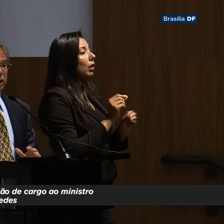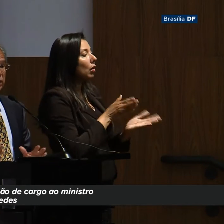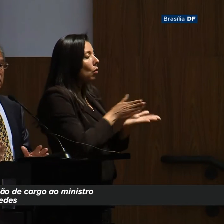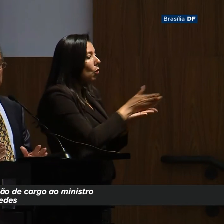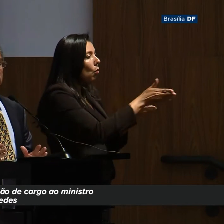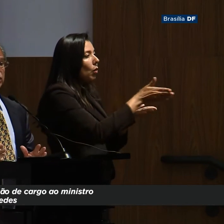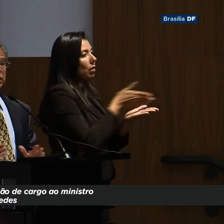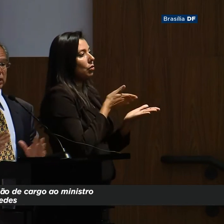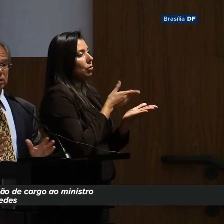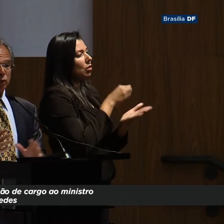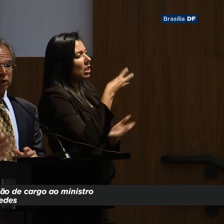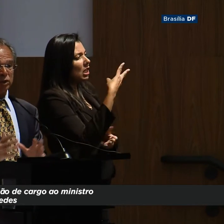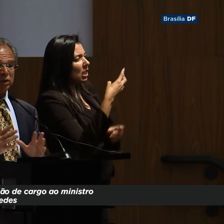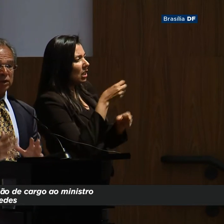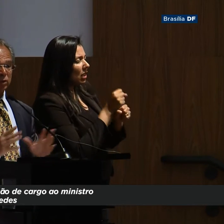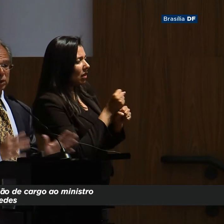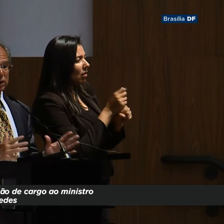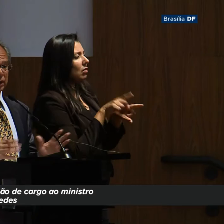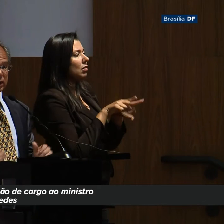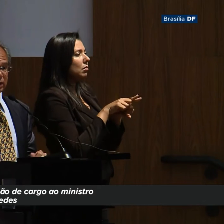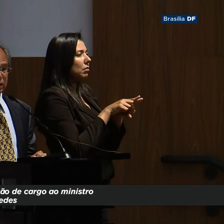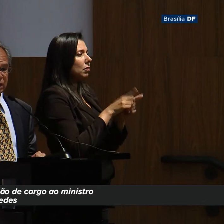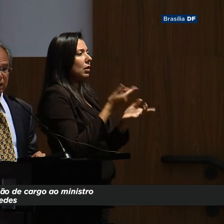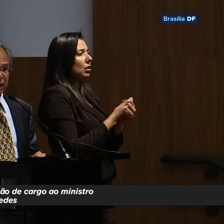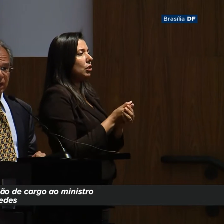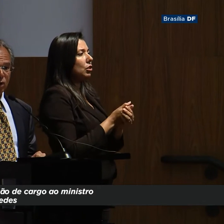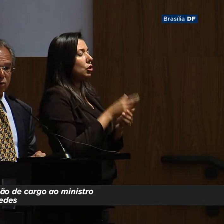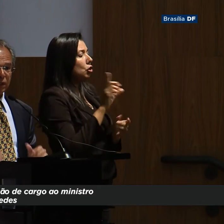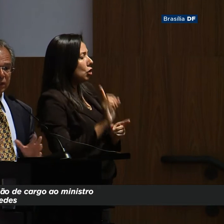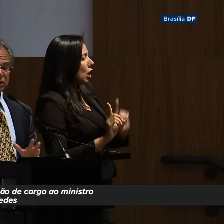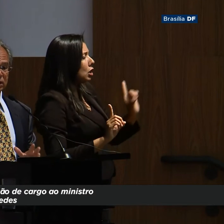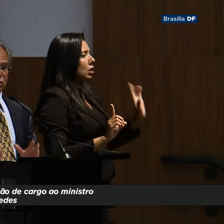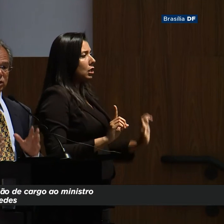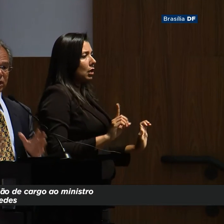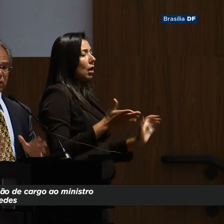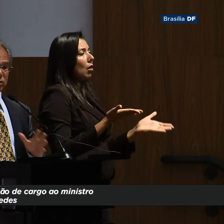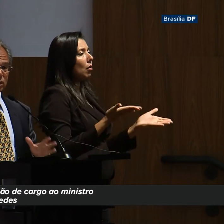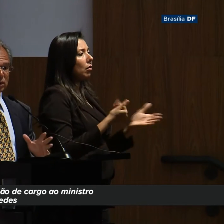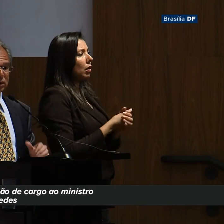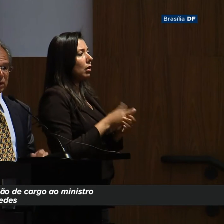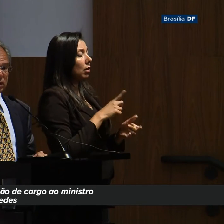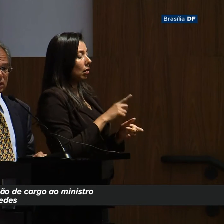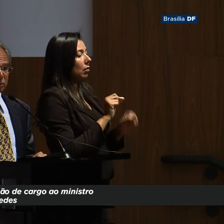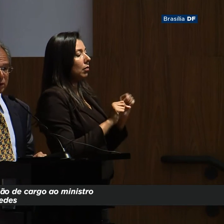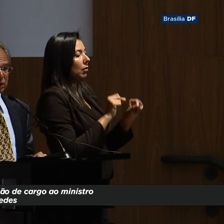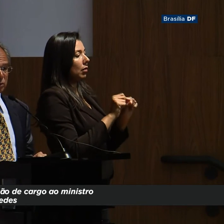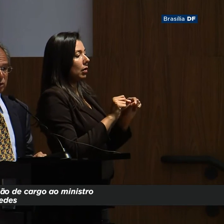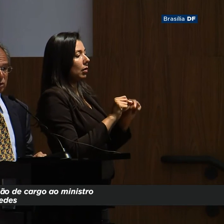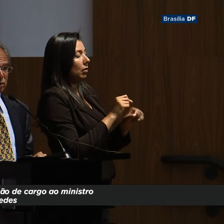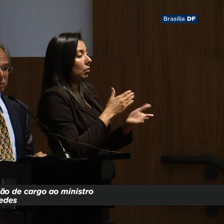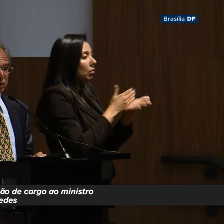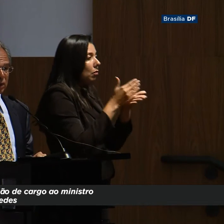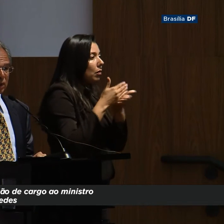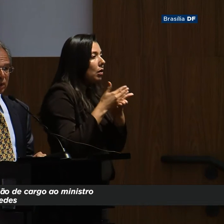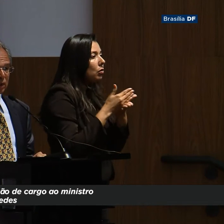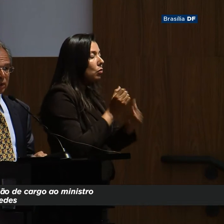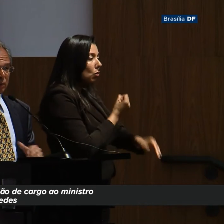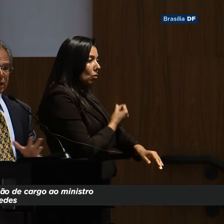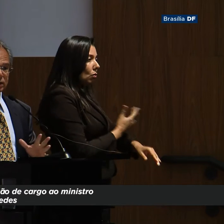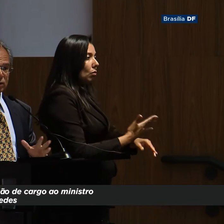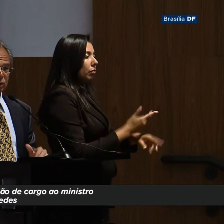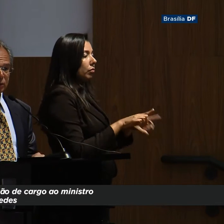Depois de 30 anos de aliança política de centro-esquerda, há agora uma aliança entre conservadores, em princípios e costumes,